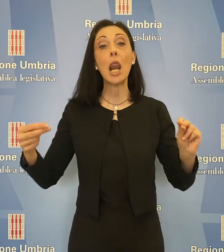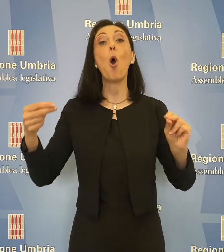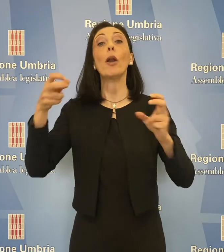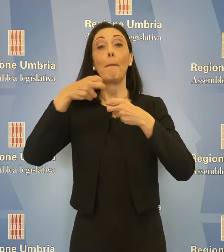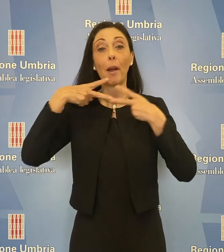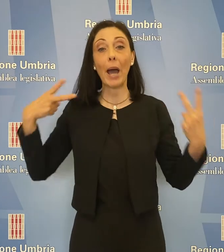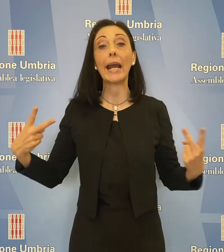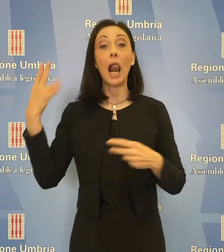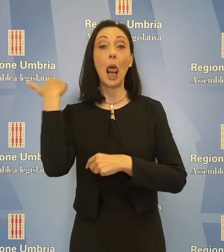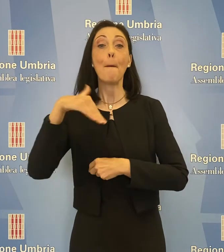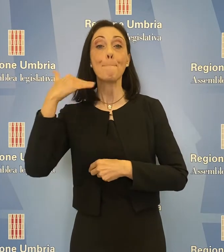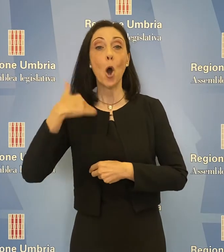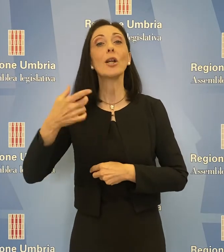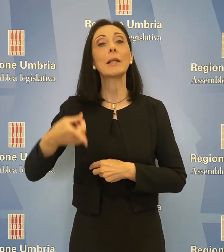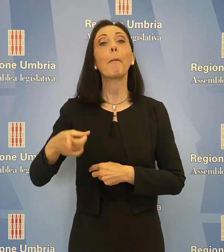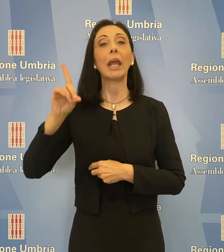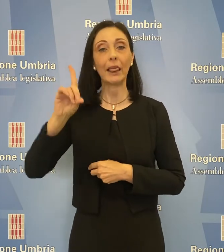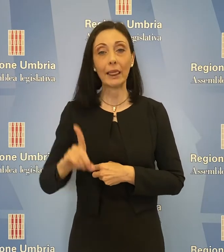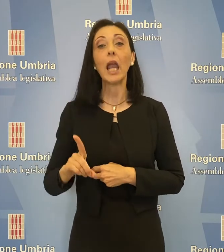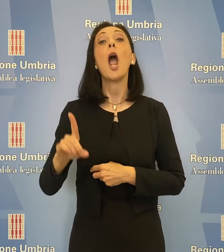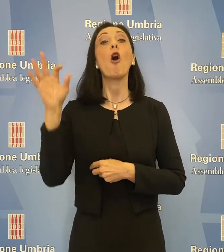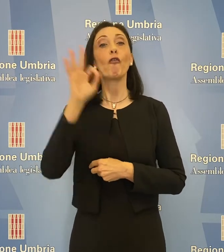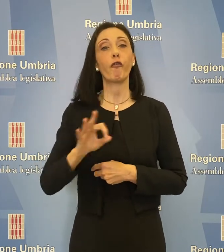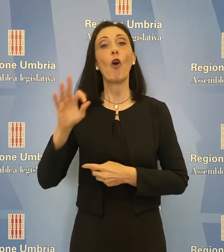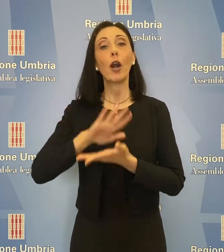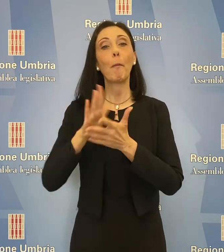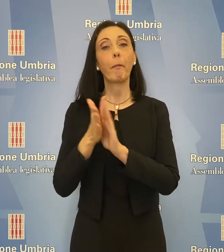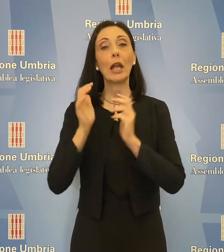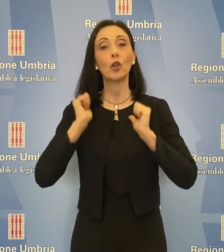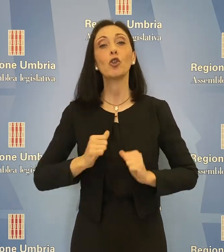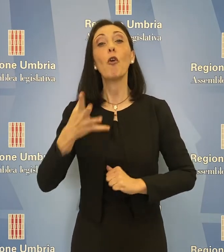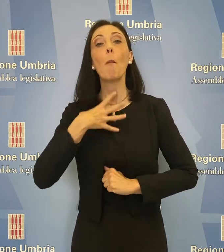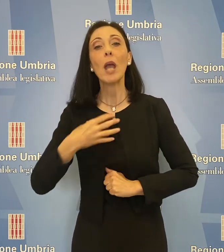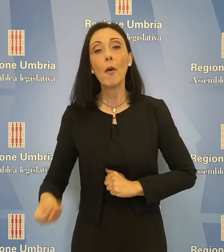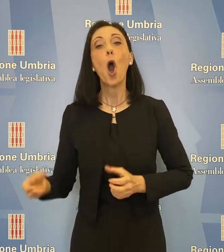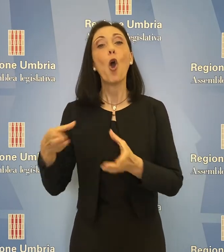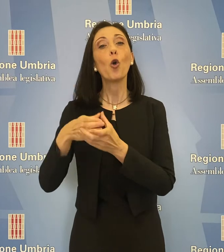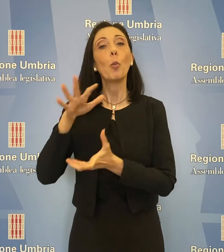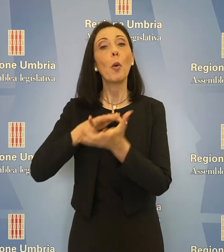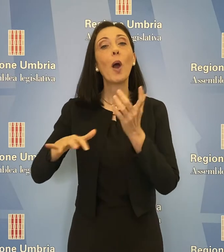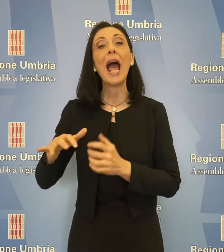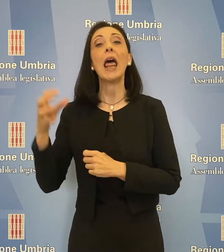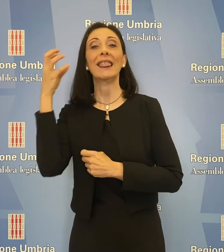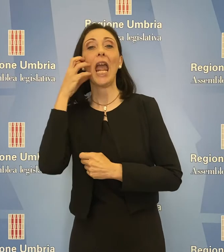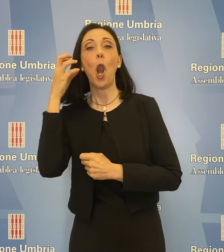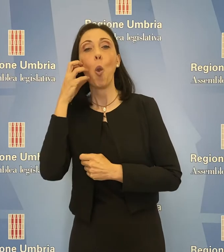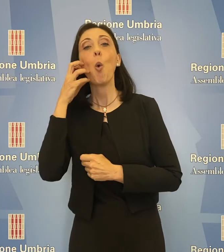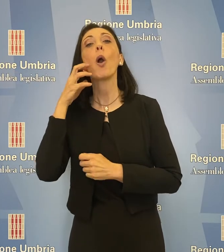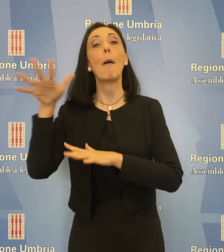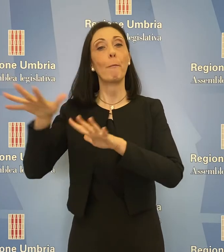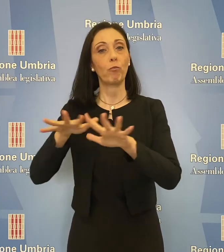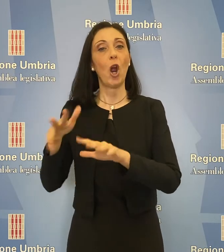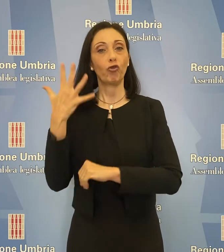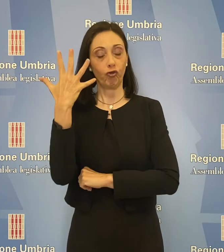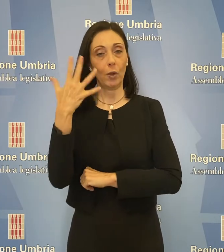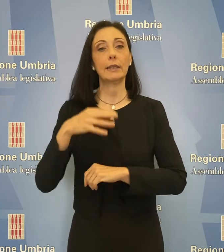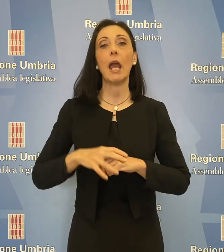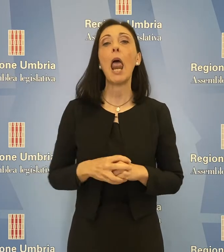Porzi del Partito Democratico, Fora, Patto Civico, Bianconi, Gruppo Misto, De Luca, Movimento 5 Stelle, la mozione del consigliere